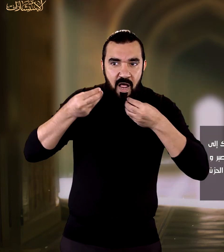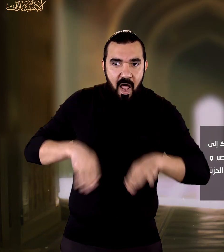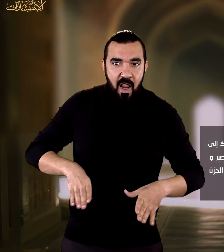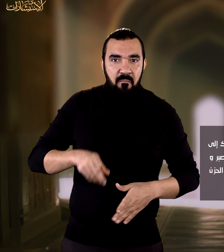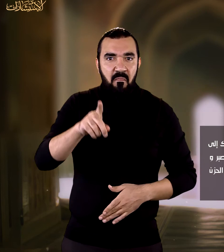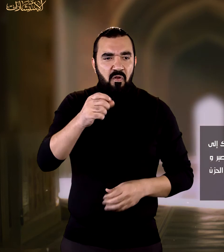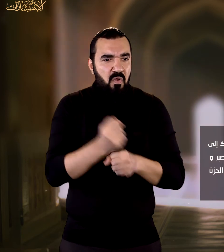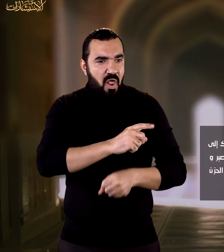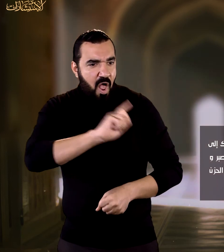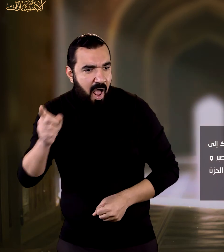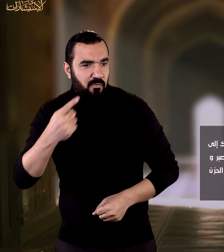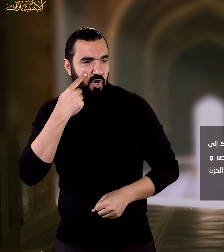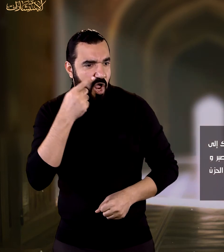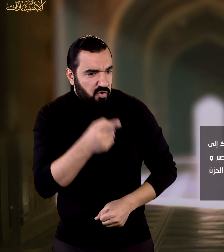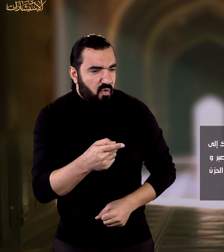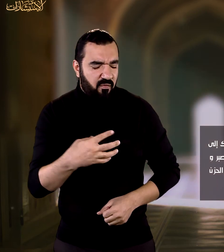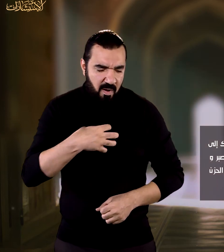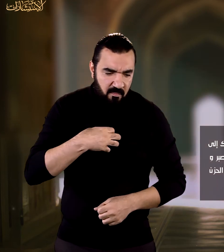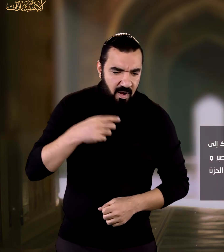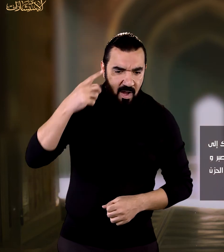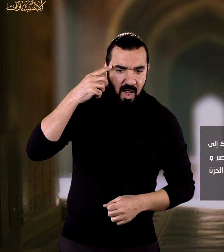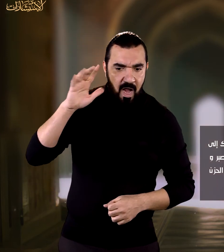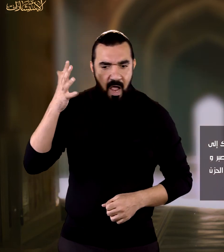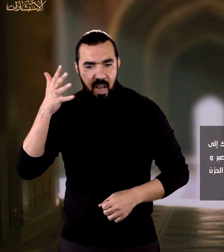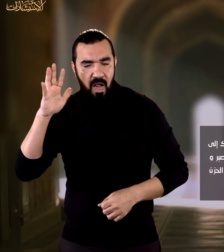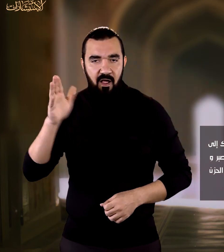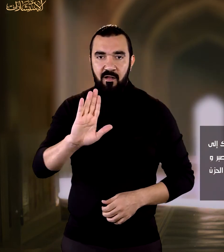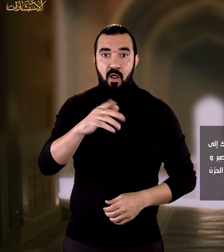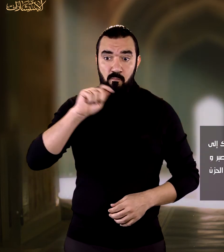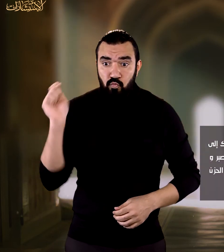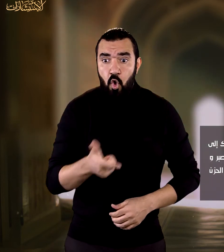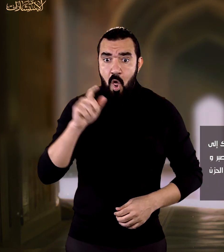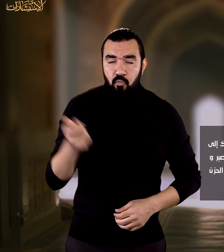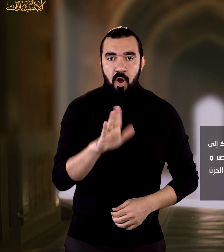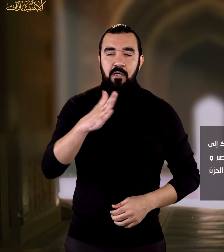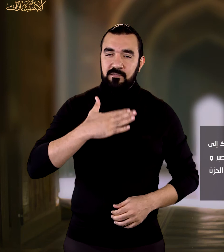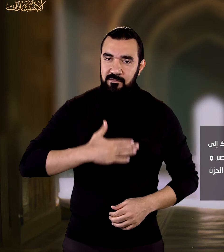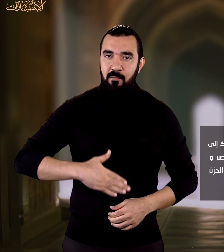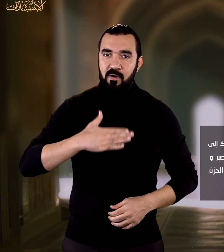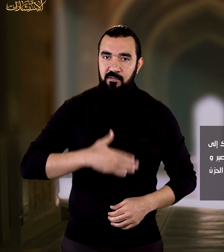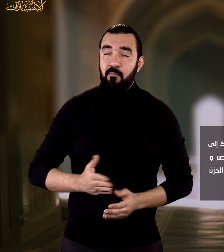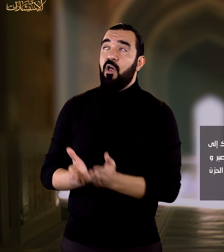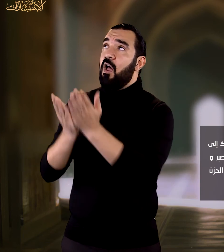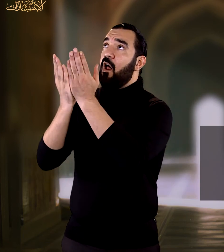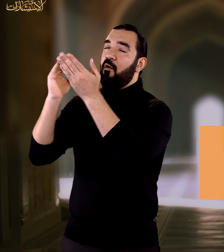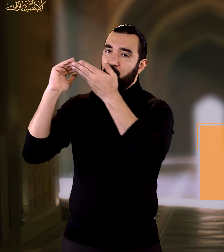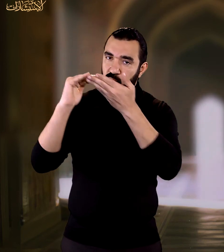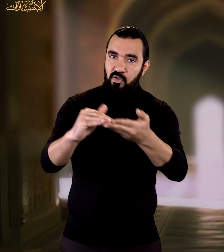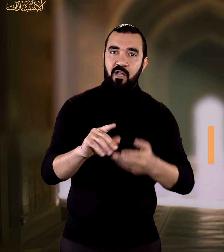المجال للشيطان ليدخل عليك الحزن والقلق والعجلة في تحصيل الرزق